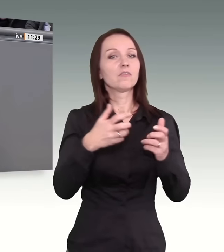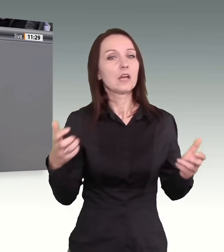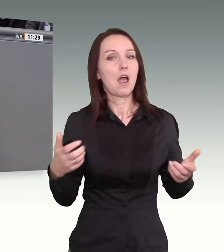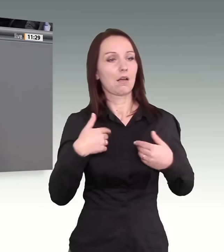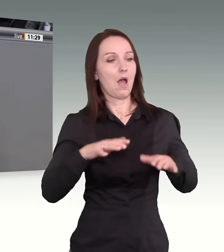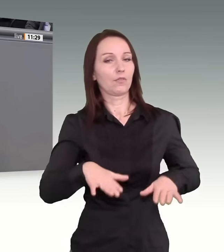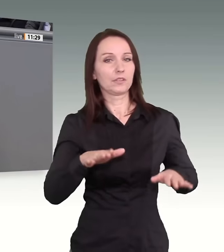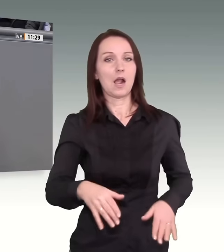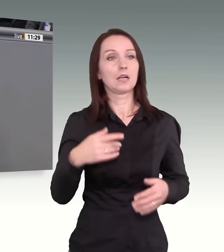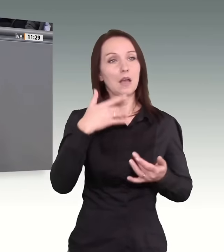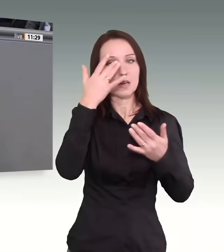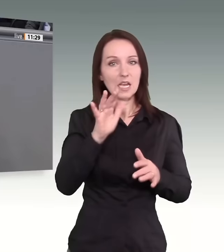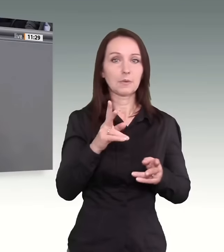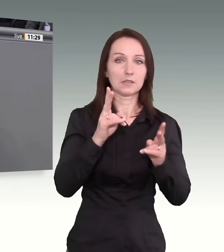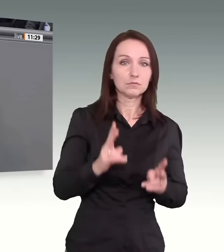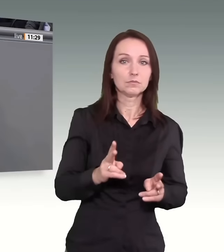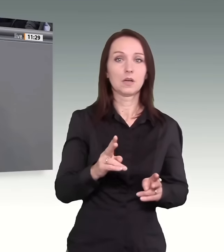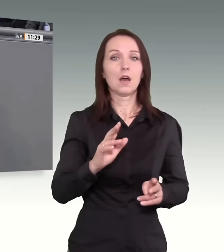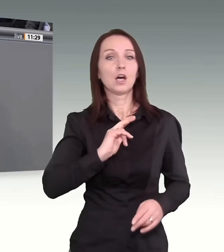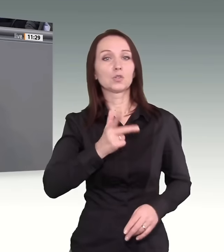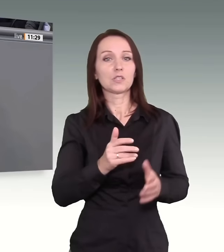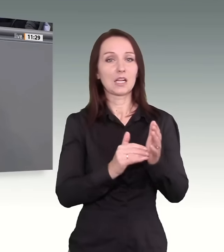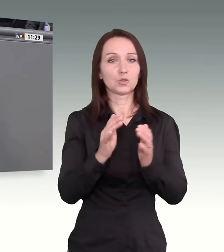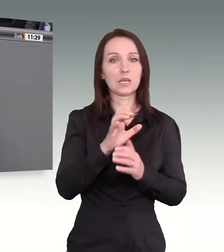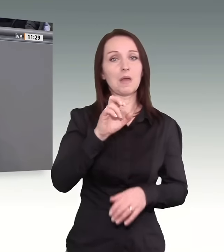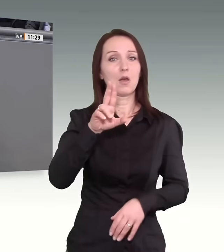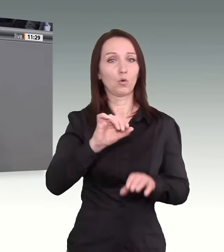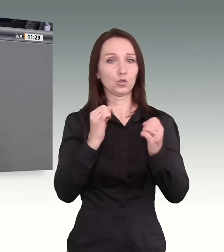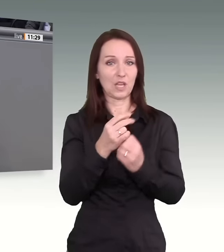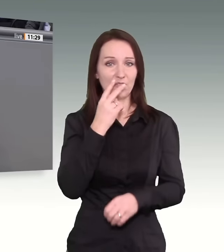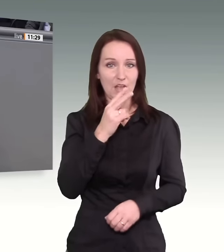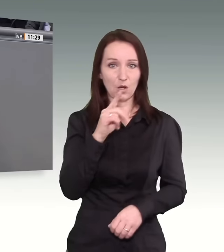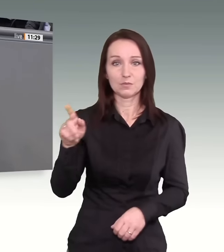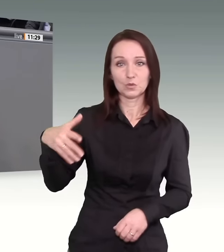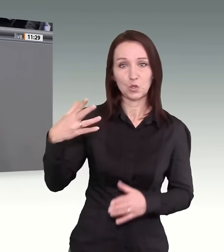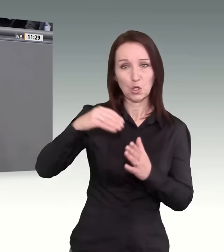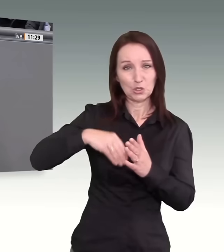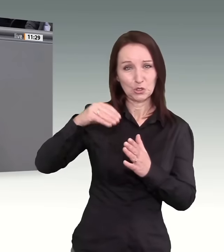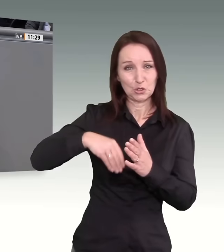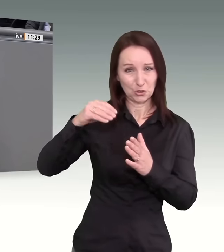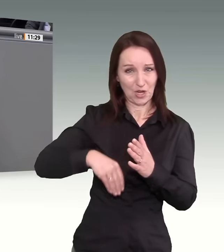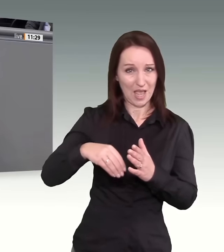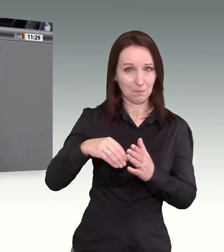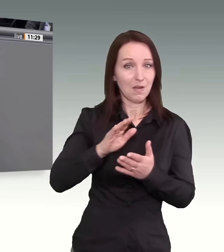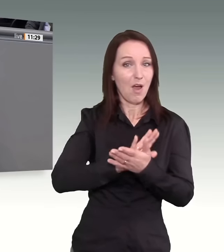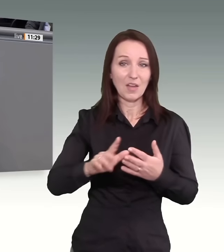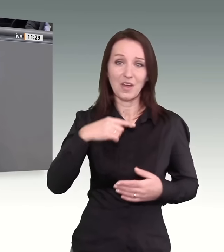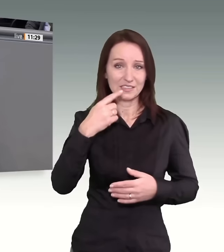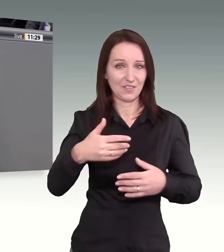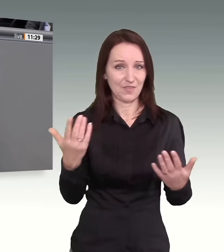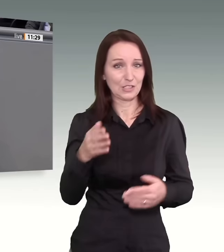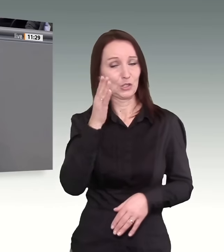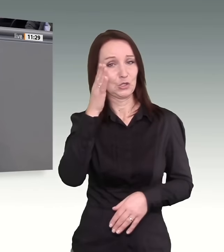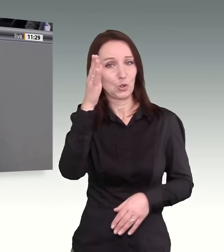Sozialsystem in EU-Staaten ist. Was Sie da schreiben, heißt auf Deutsch gesagt. Herr kommen Sie bitte zum Schluss. Sie wollen künftig, Artikel 1 des